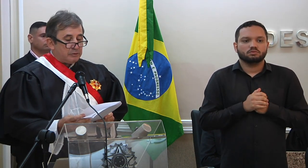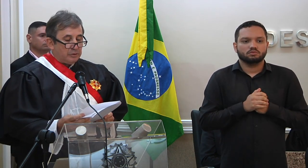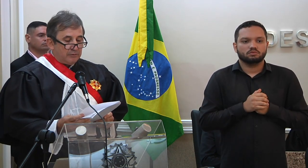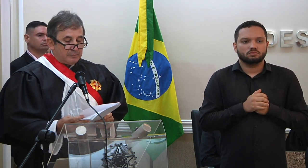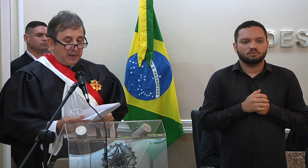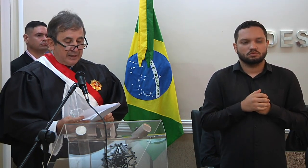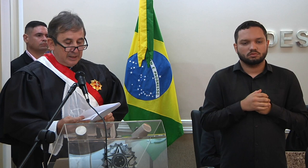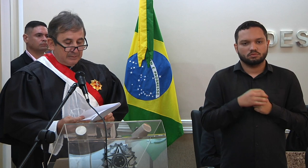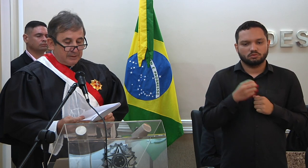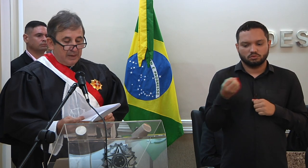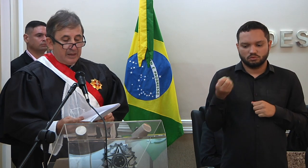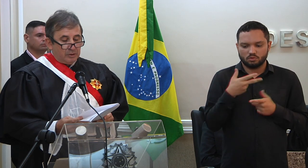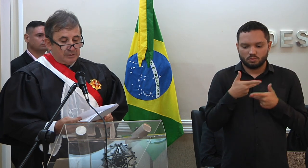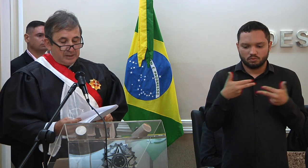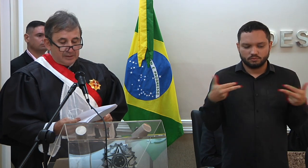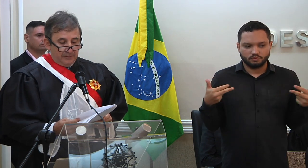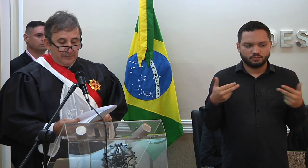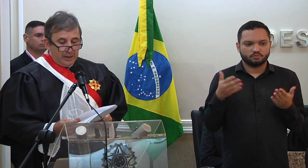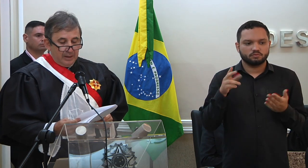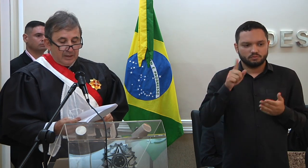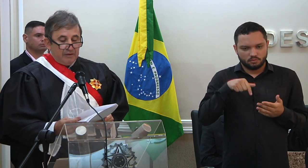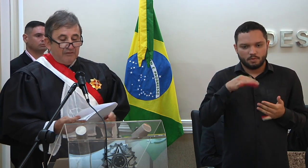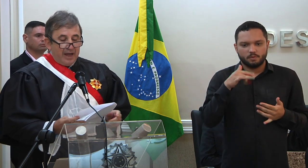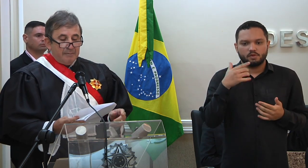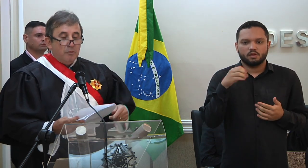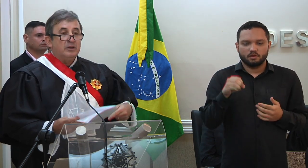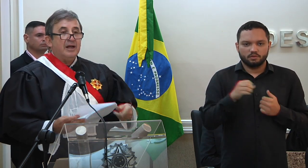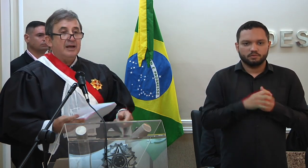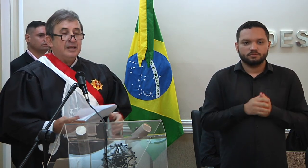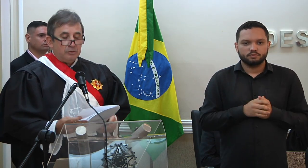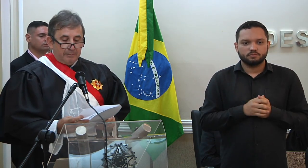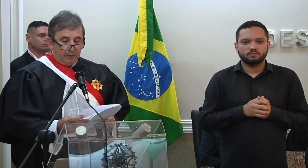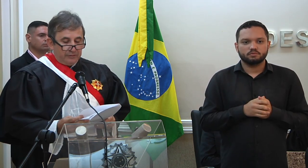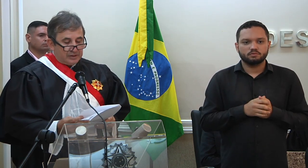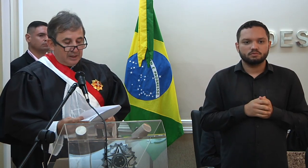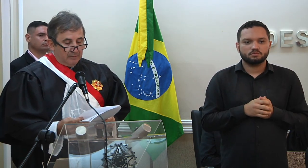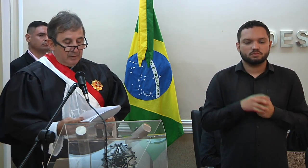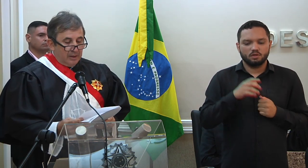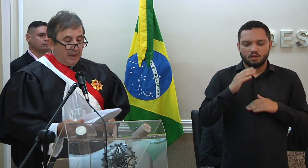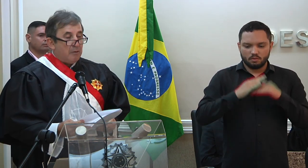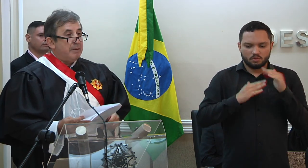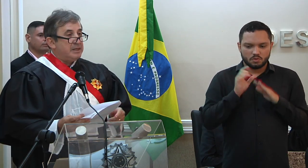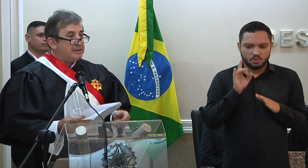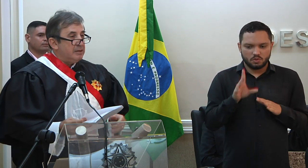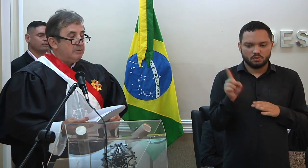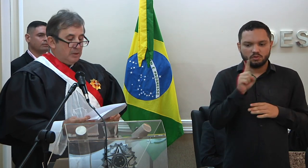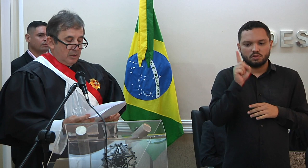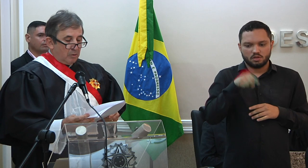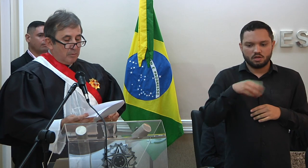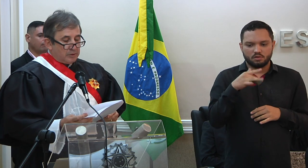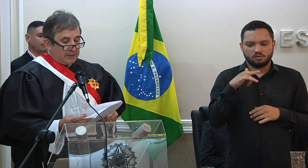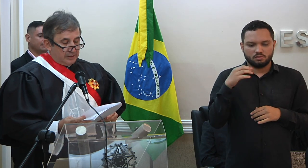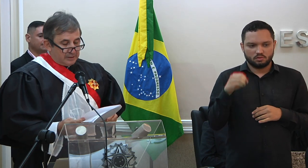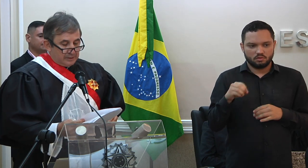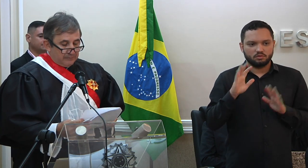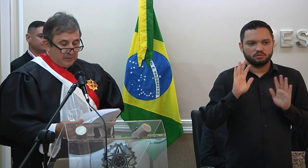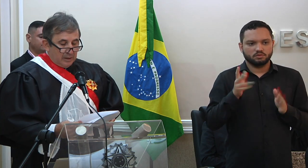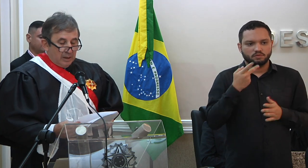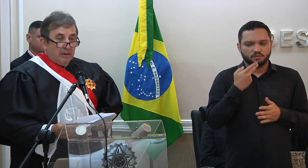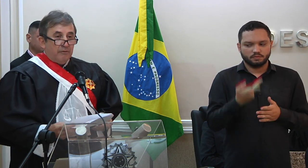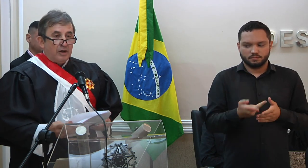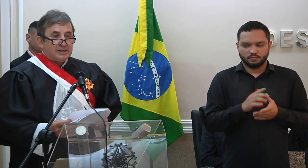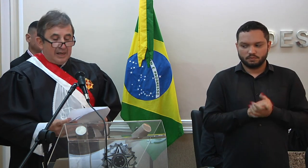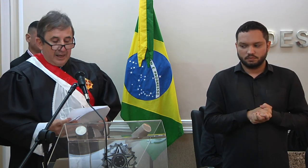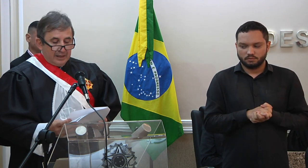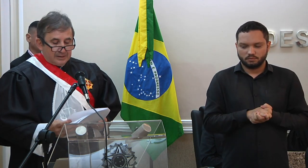recomendada pelos novos paradigmas é nossa missão e vai muito além de uma profissão. é uma missão, como já disse.